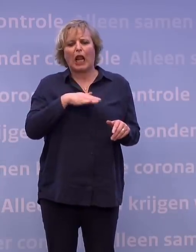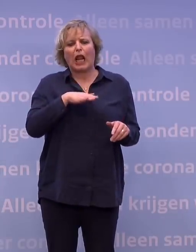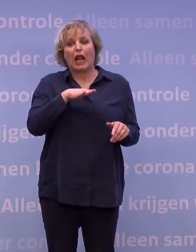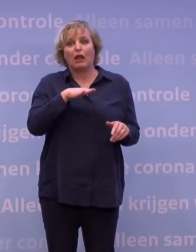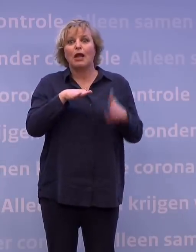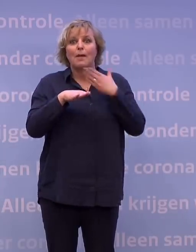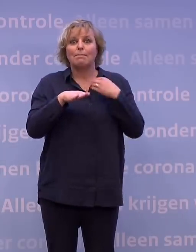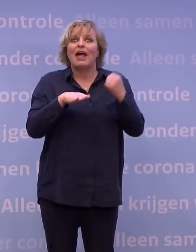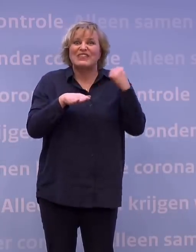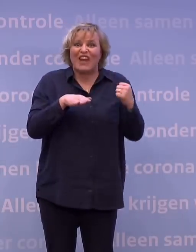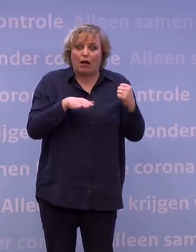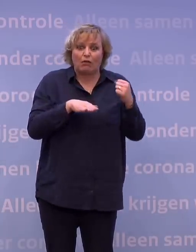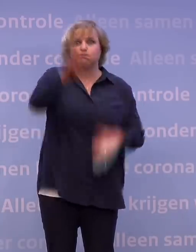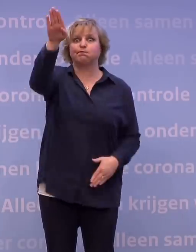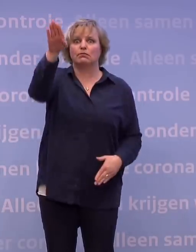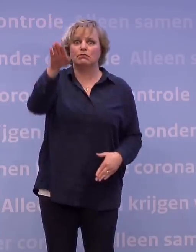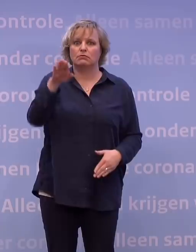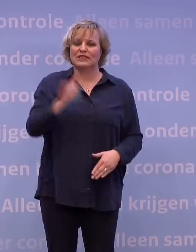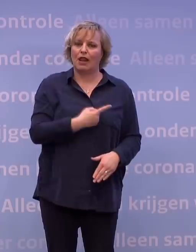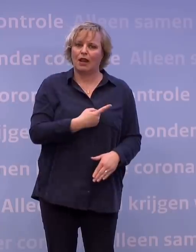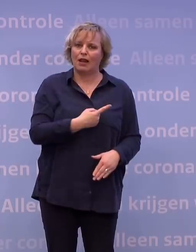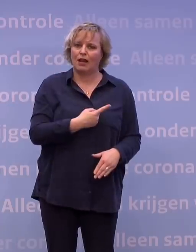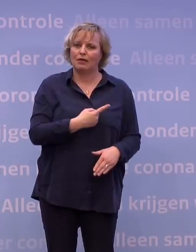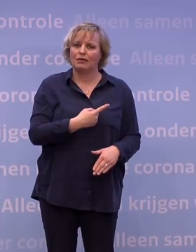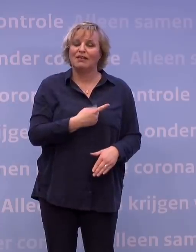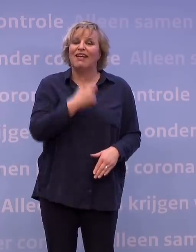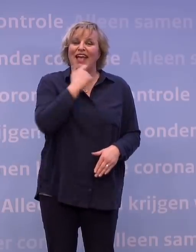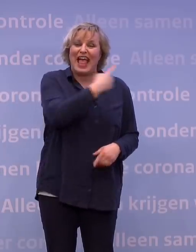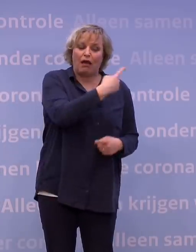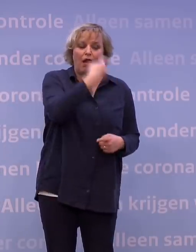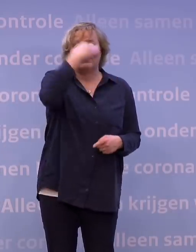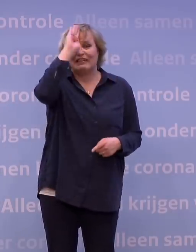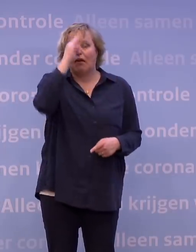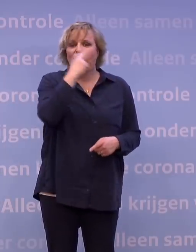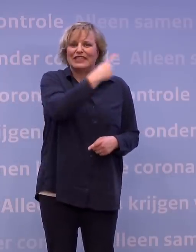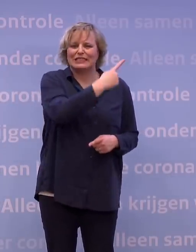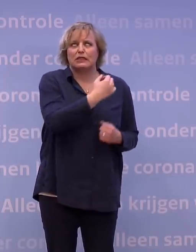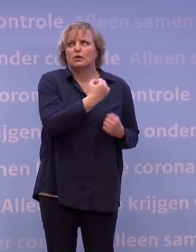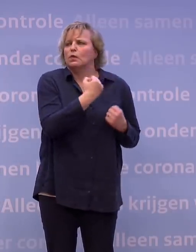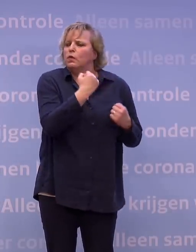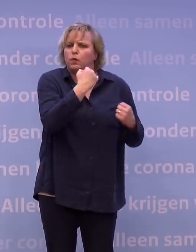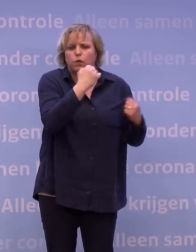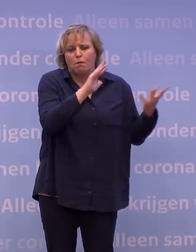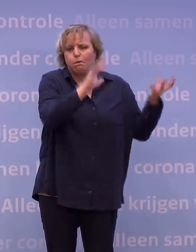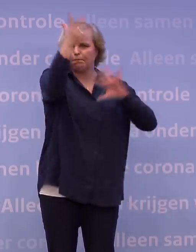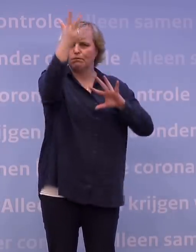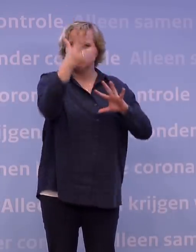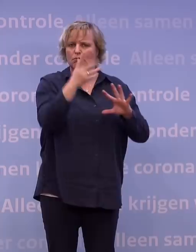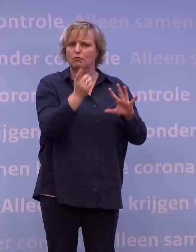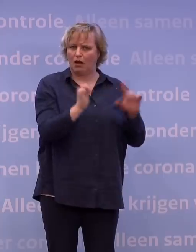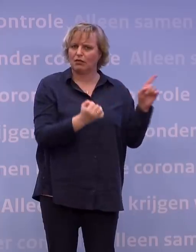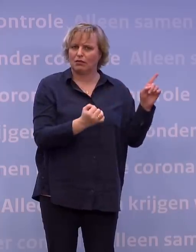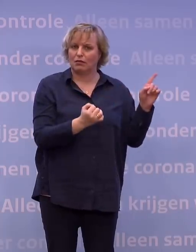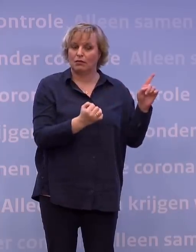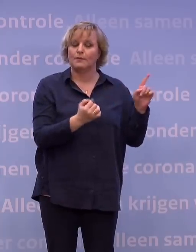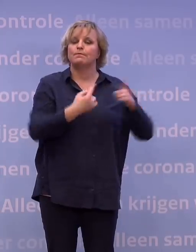gaat het toch nog sneller dan je denkt. En we zien aan Engeland en Ierland hoe dramatisch het uit de hand kan lopen. En het